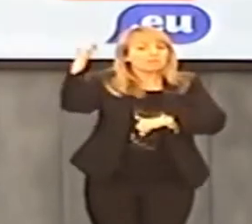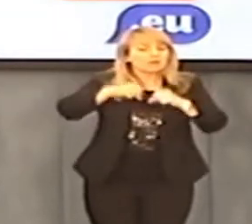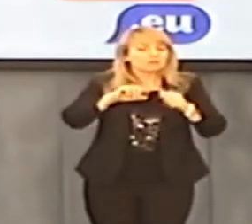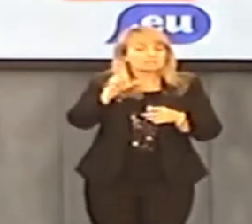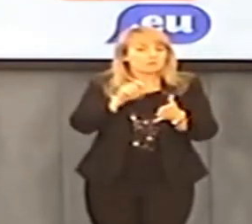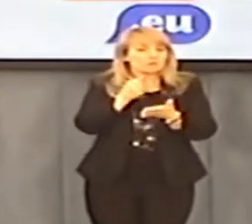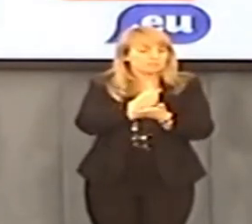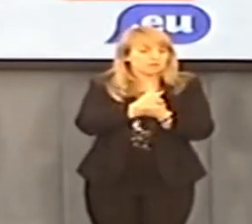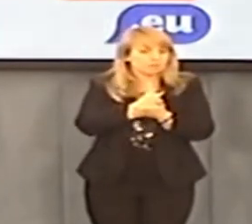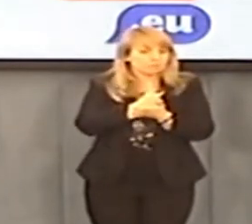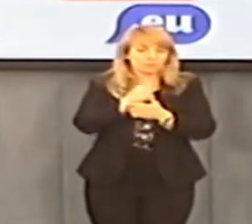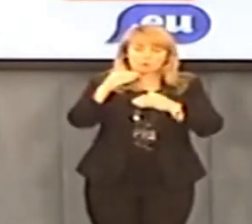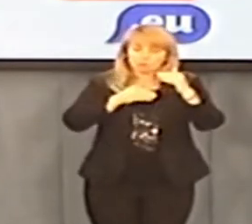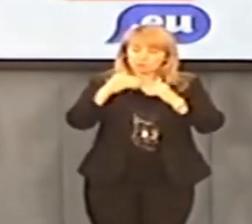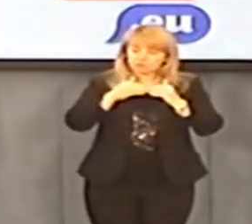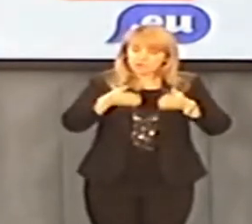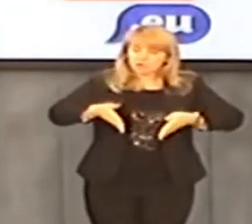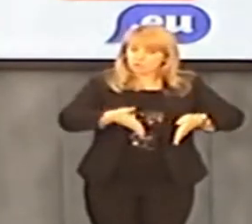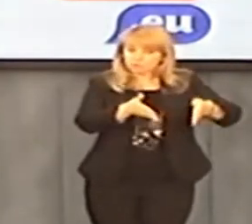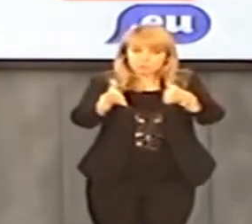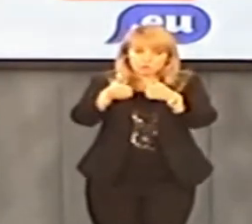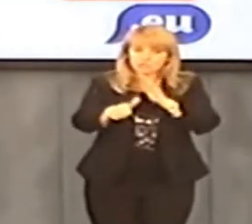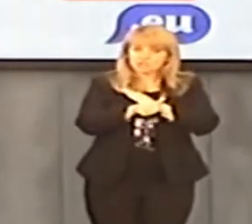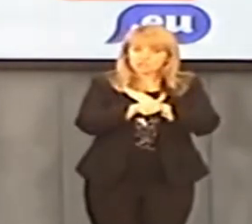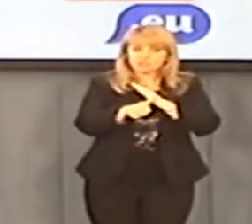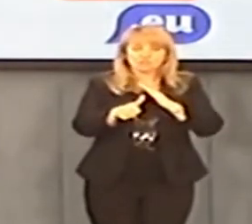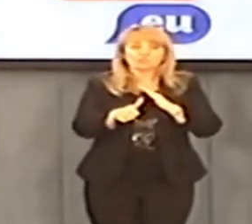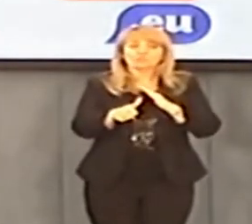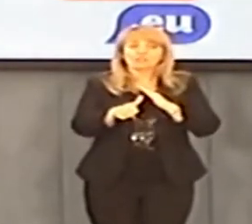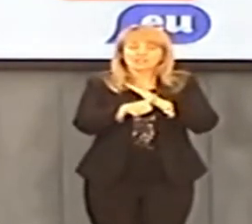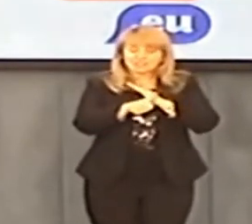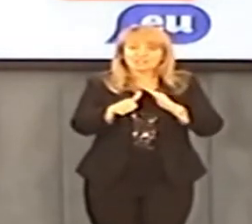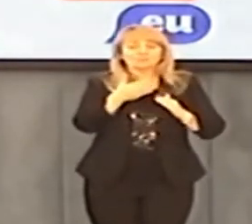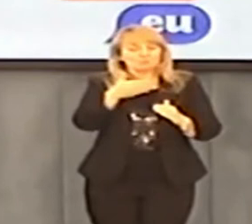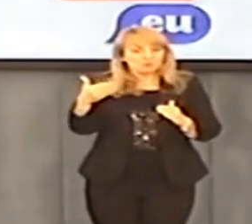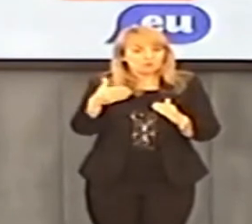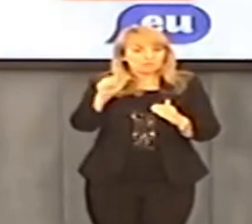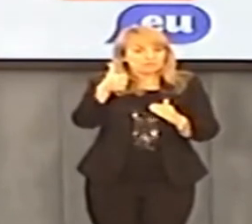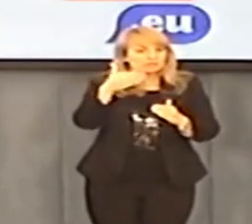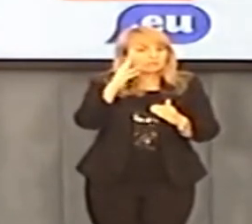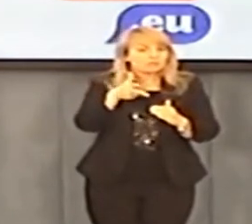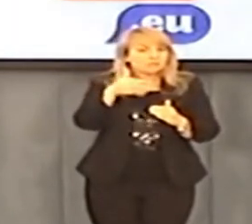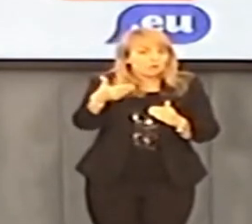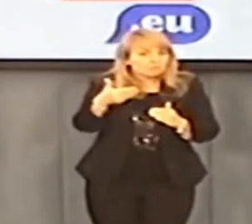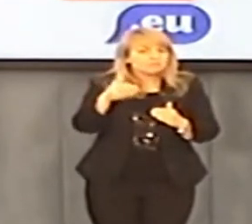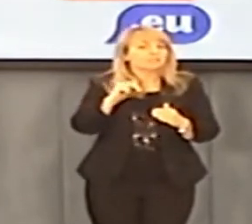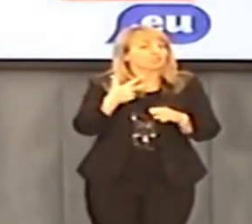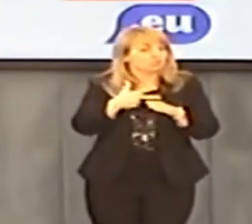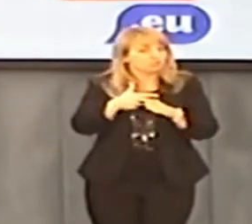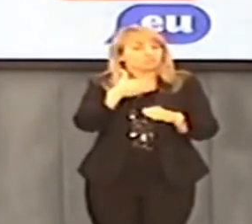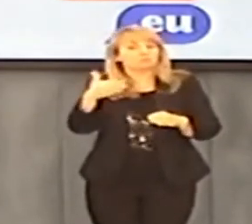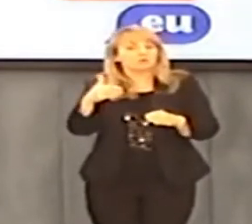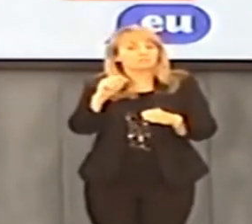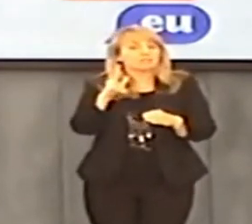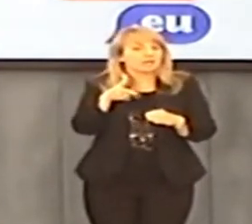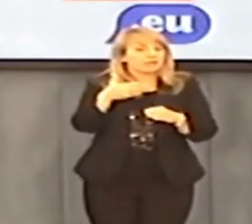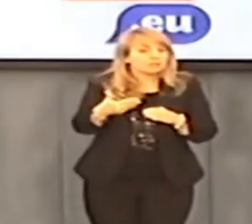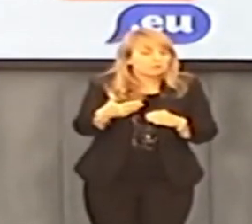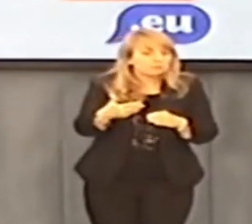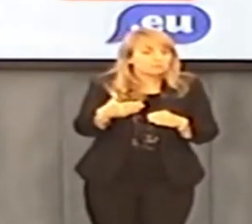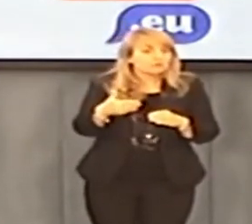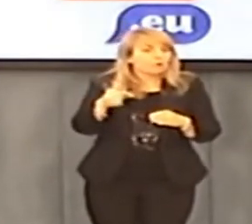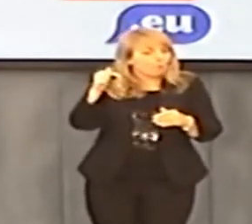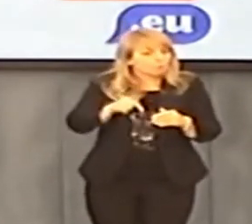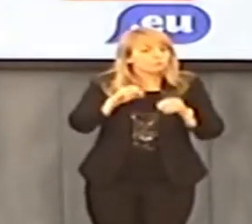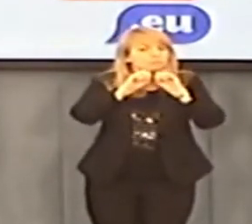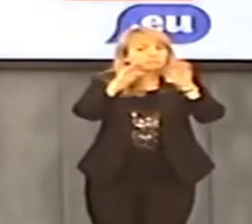sprawie. Bo wie Pan, budowano drogi po 66 milionów za kilometr i po 30 kilka za kilometr milionów.